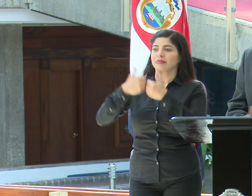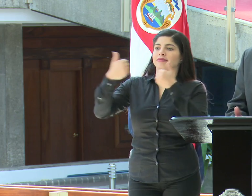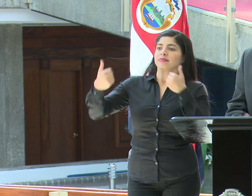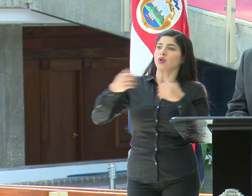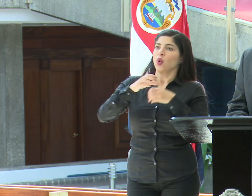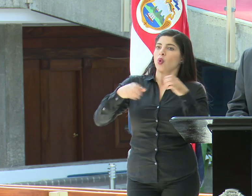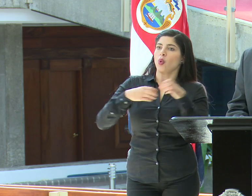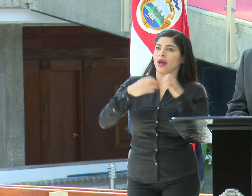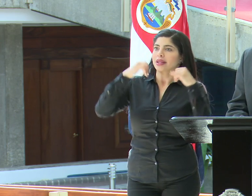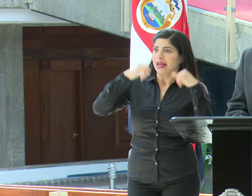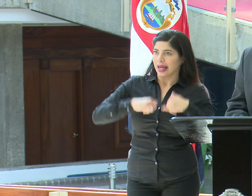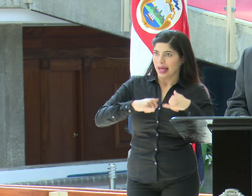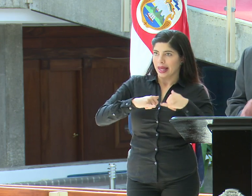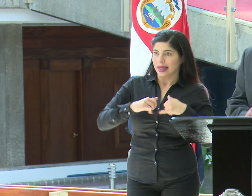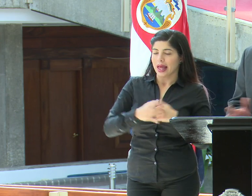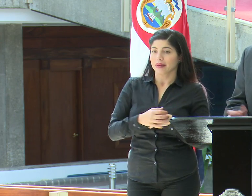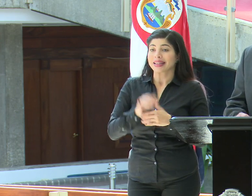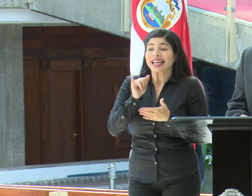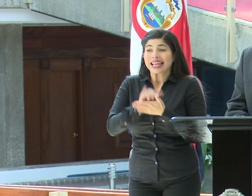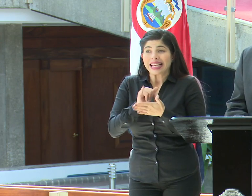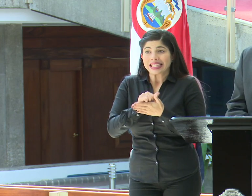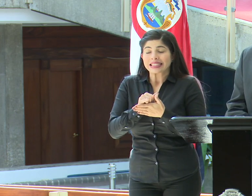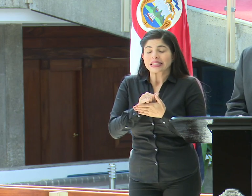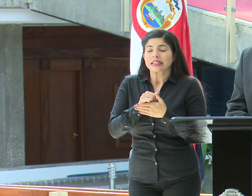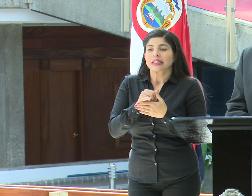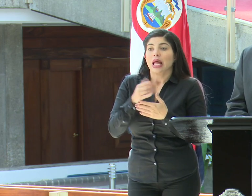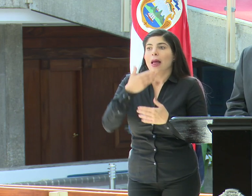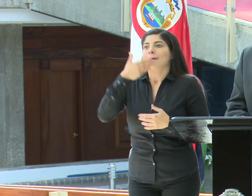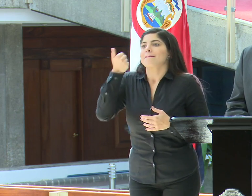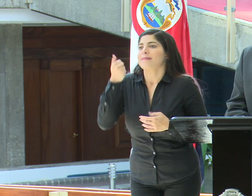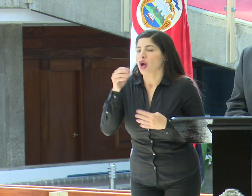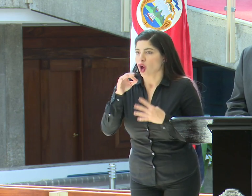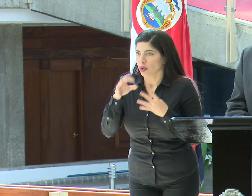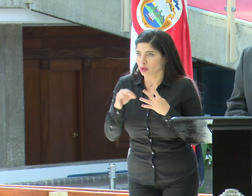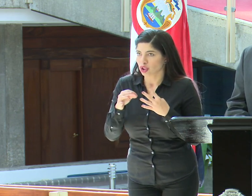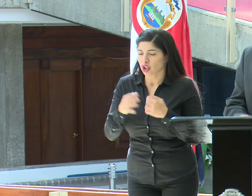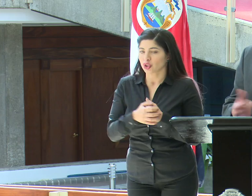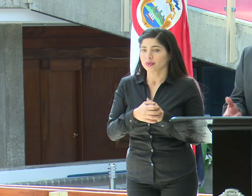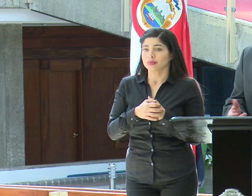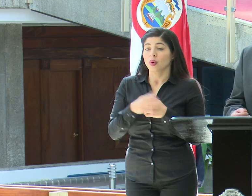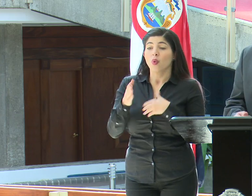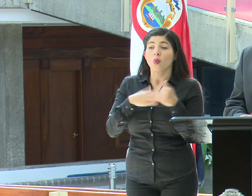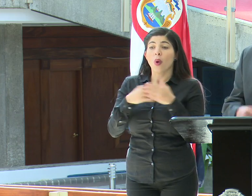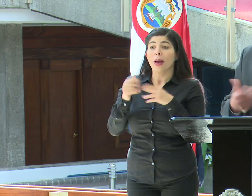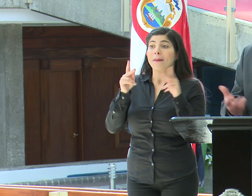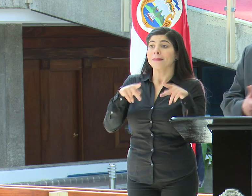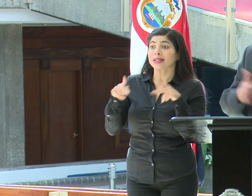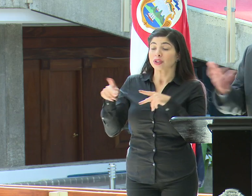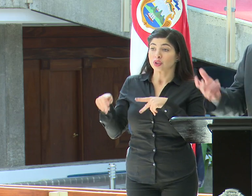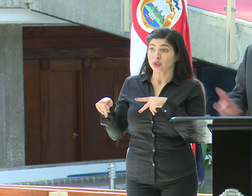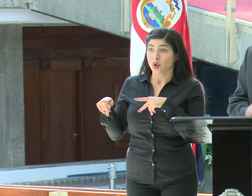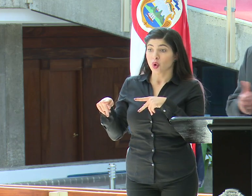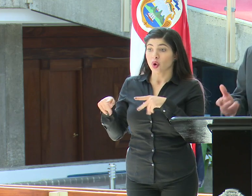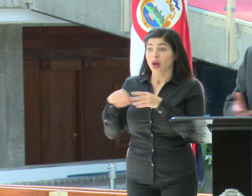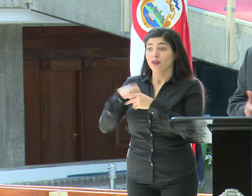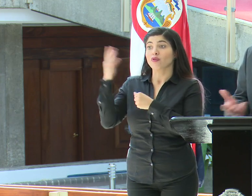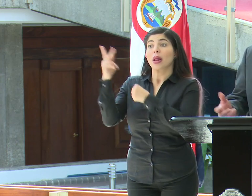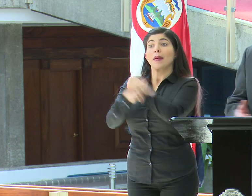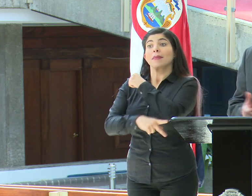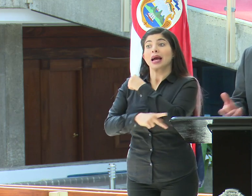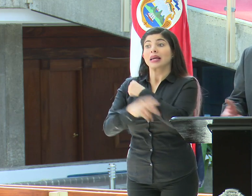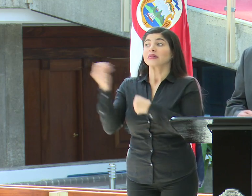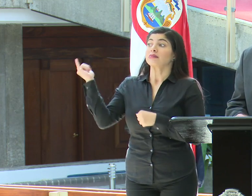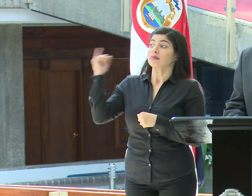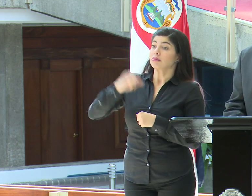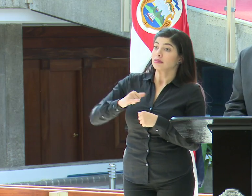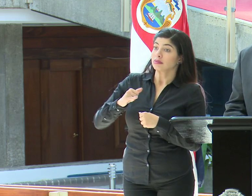el cuarto, por decirlo de alguna manera. Esa sería la opción ideal. Y toda persona que venga del extranjero, que